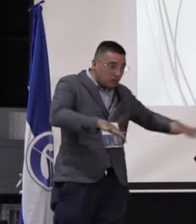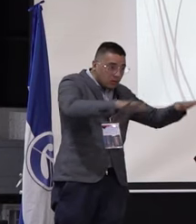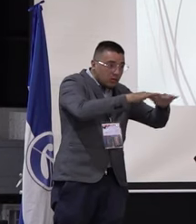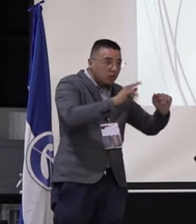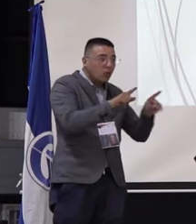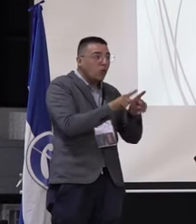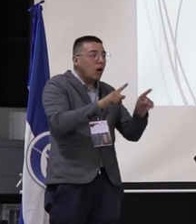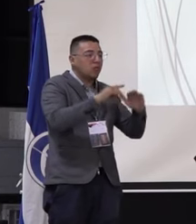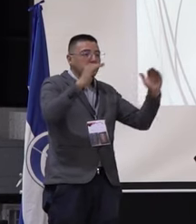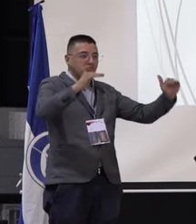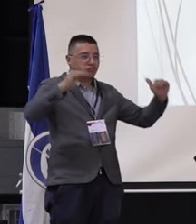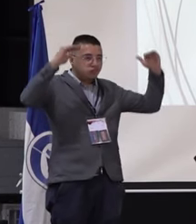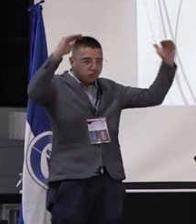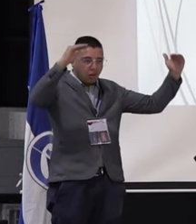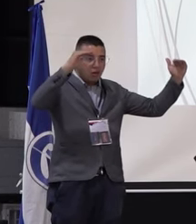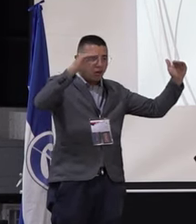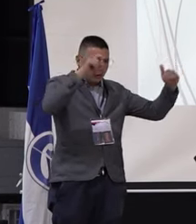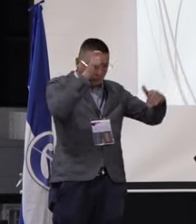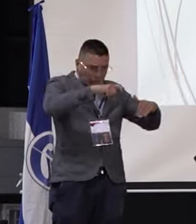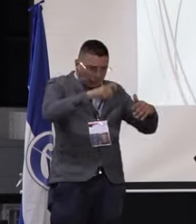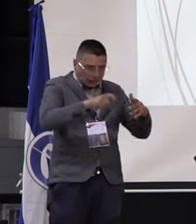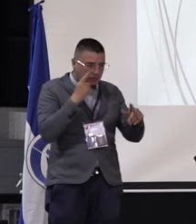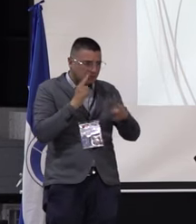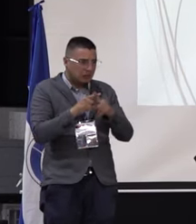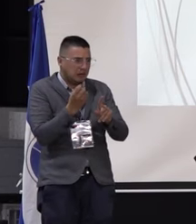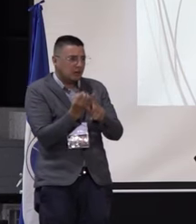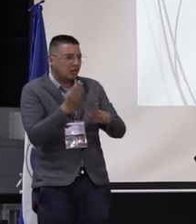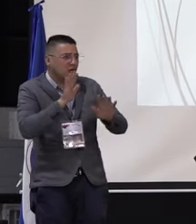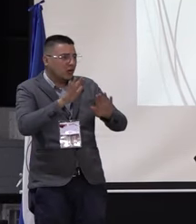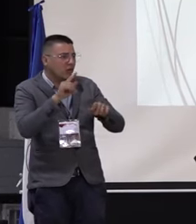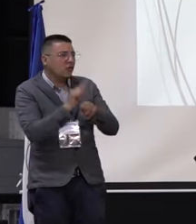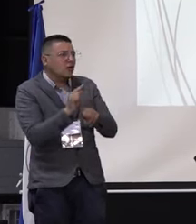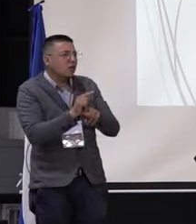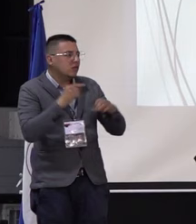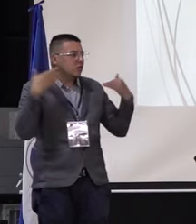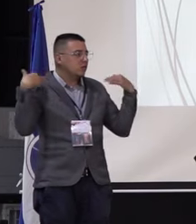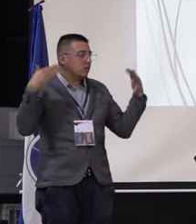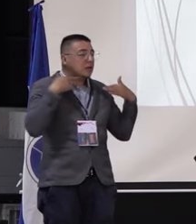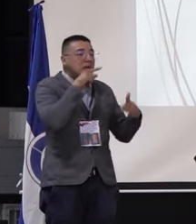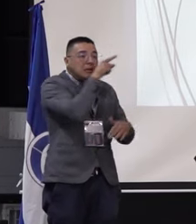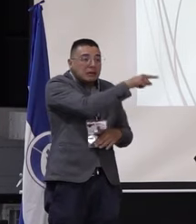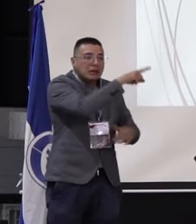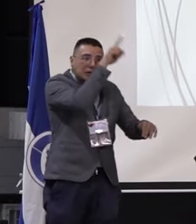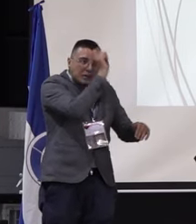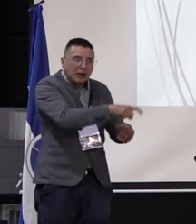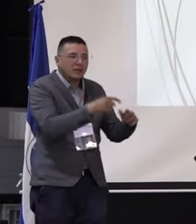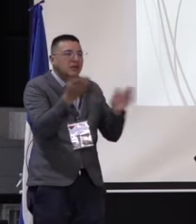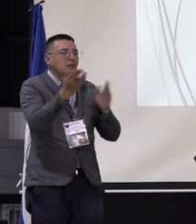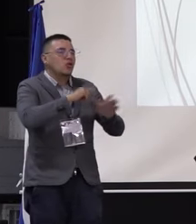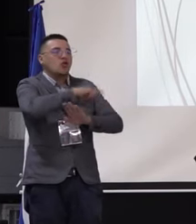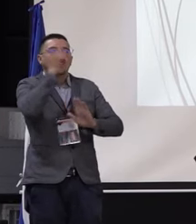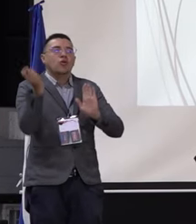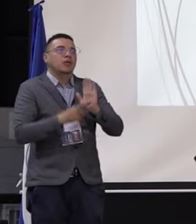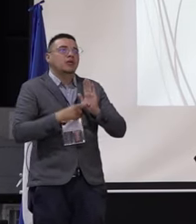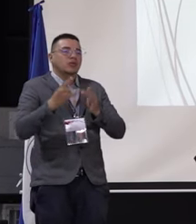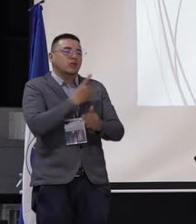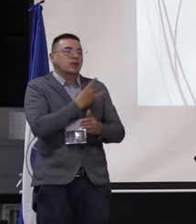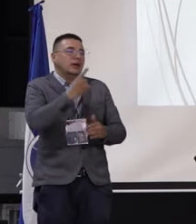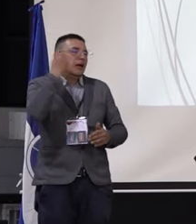a la altura y a las necesidades de la Facultad de Educación Física. Es un espacio que debería estar al servicio de toda la universidad en general.